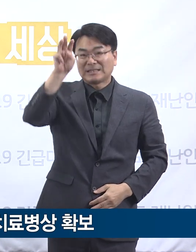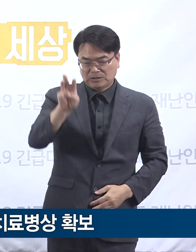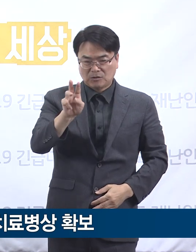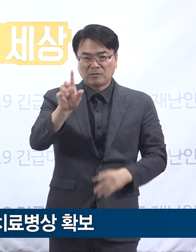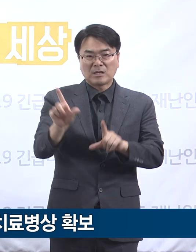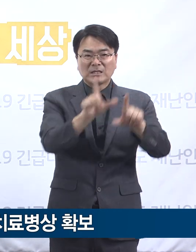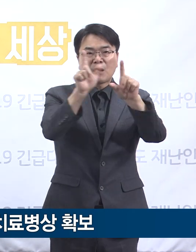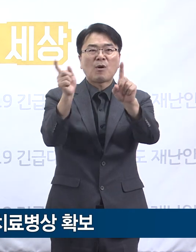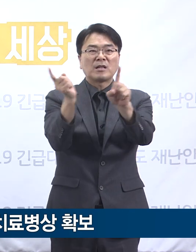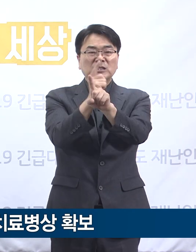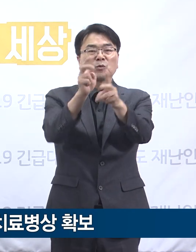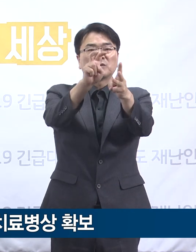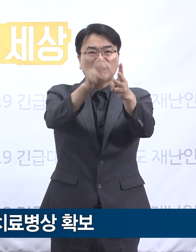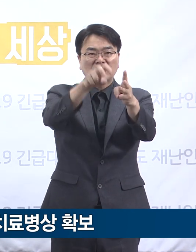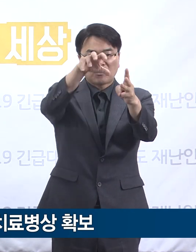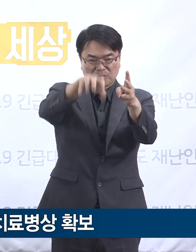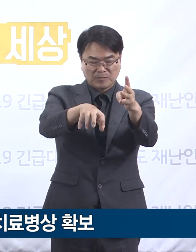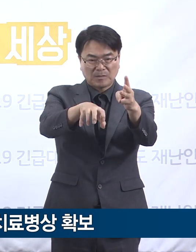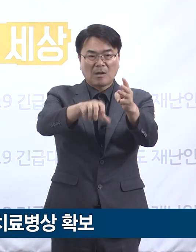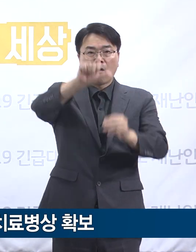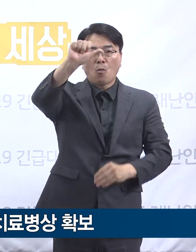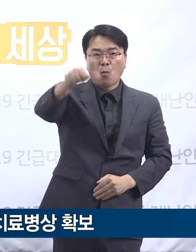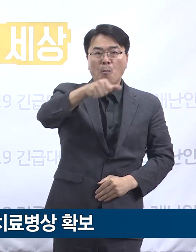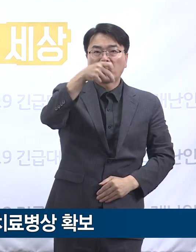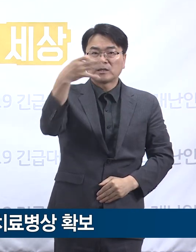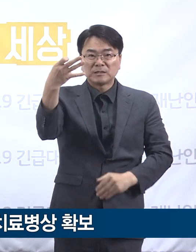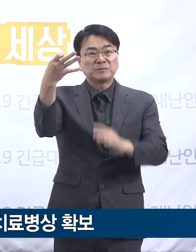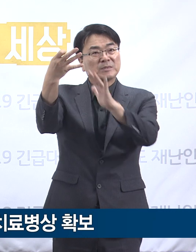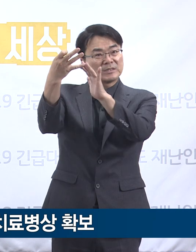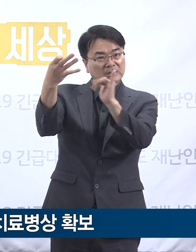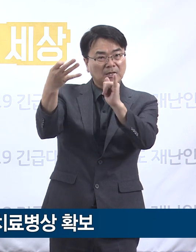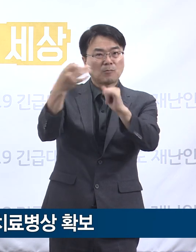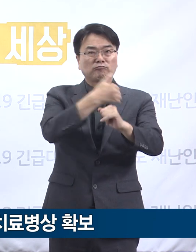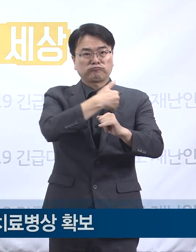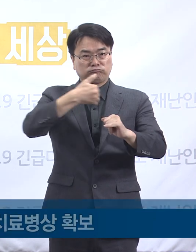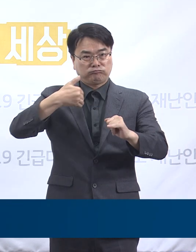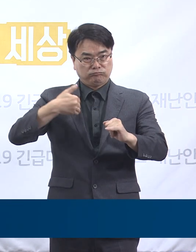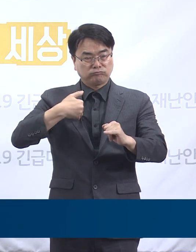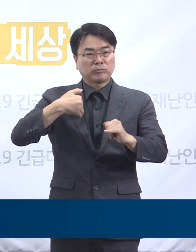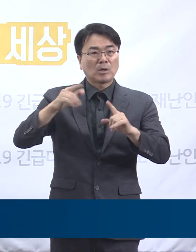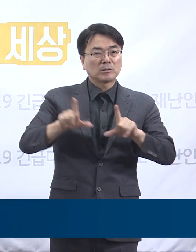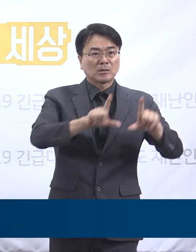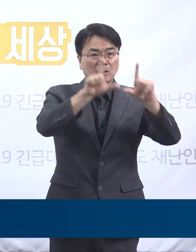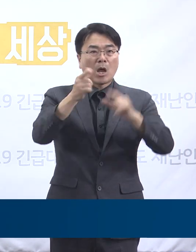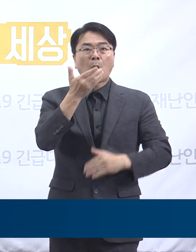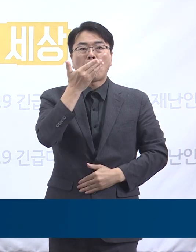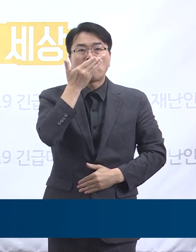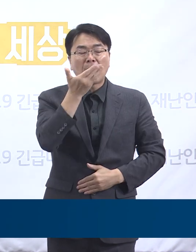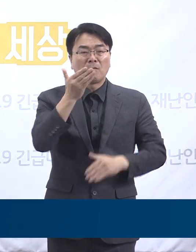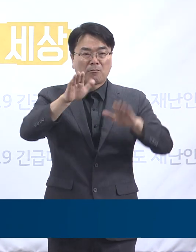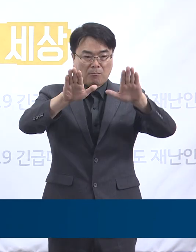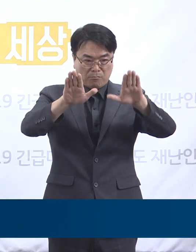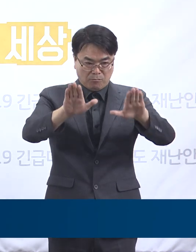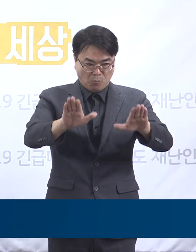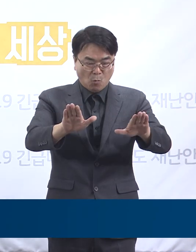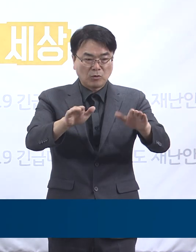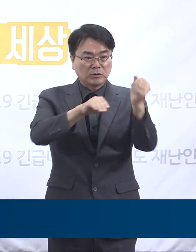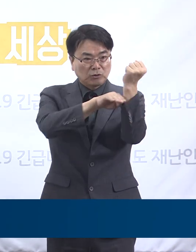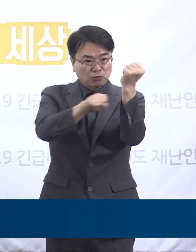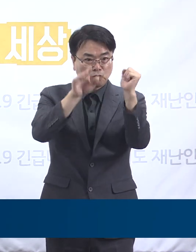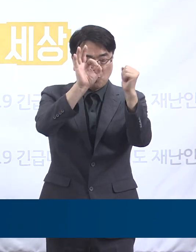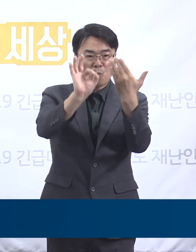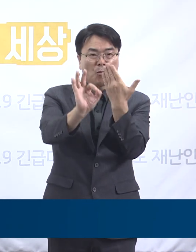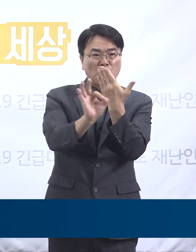생활치료센터에는 총 514명의 환자 수용이 가능합니다. 8월 25일 17시 기준